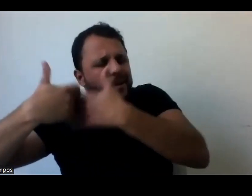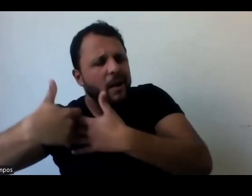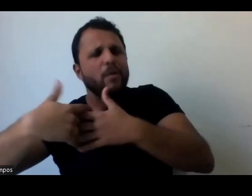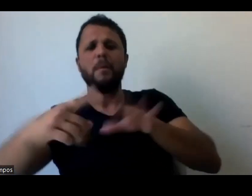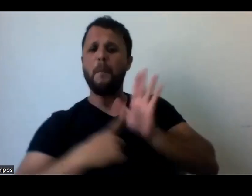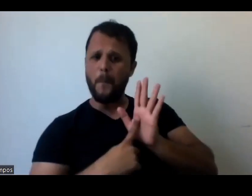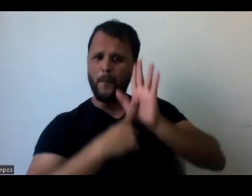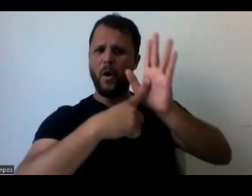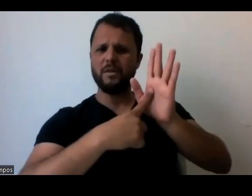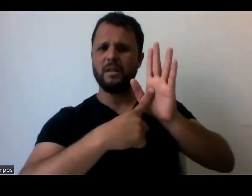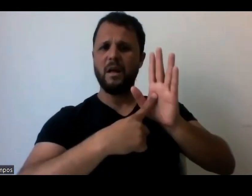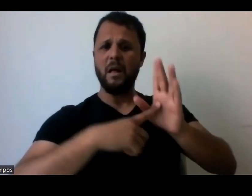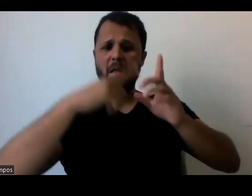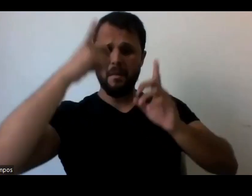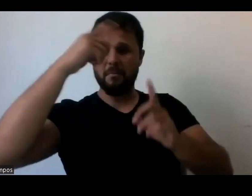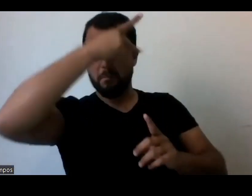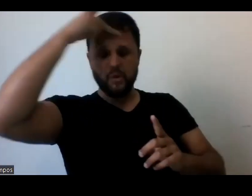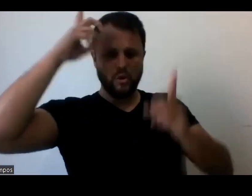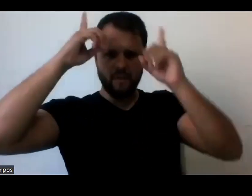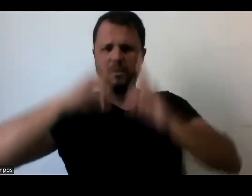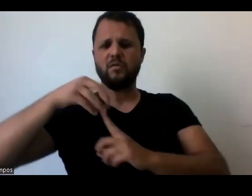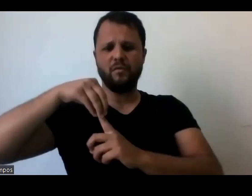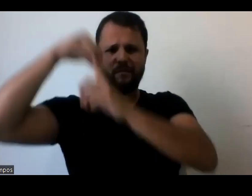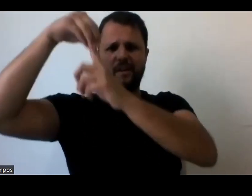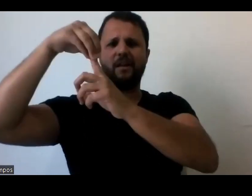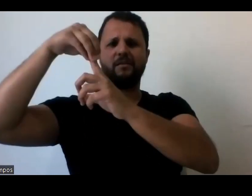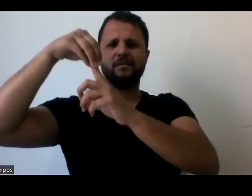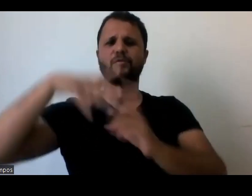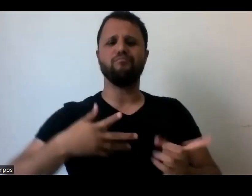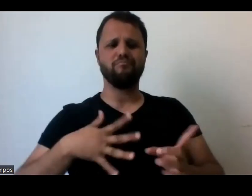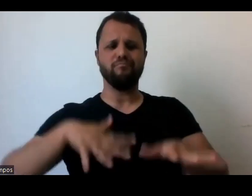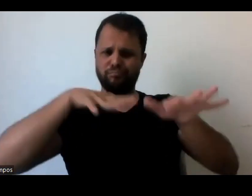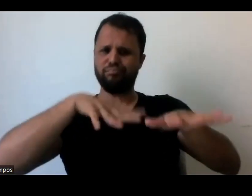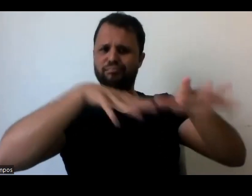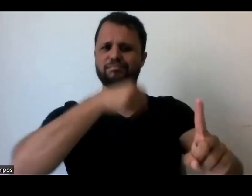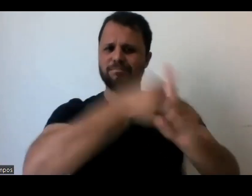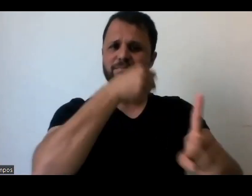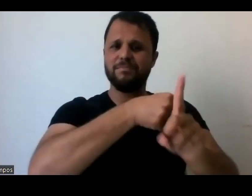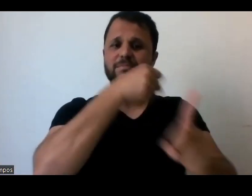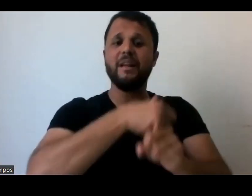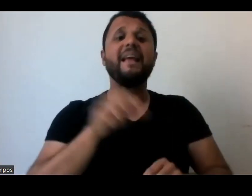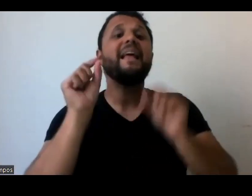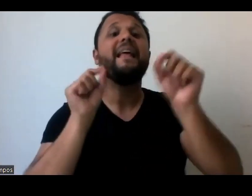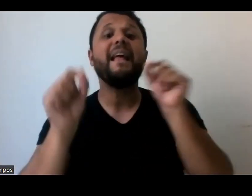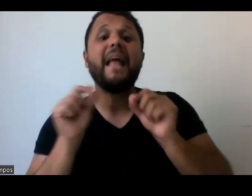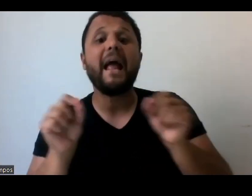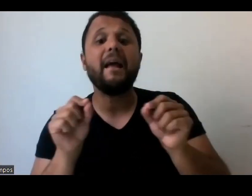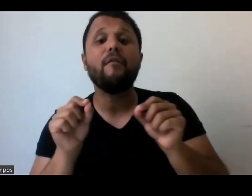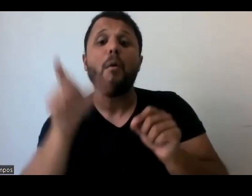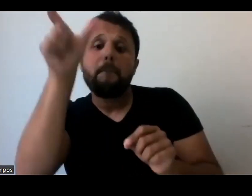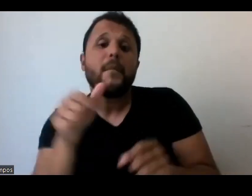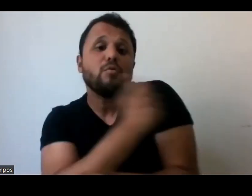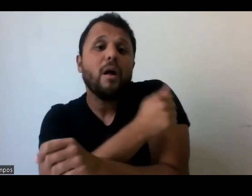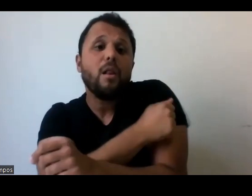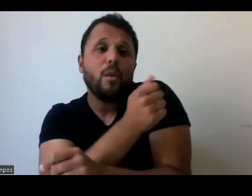para discutir, então, assim, aí você vira a chave. E quem, quem que foi aluno da Valdiza nessa, antes, durante e